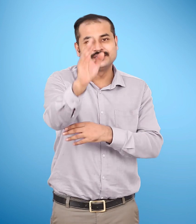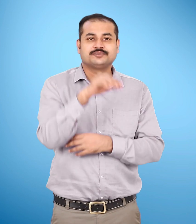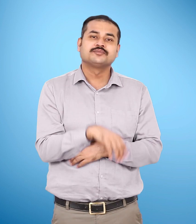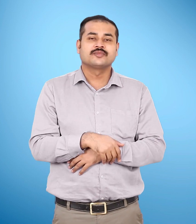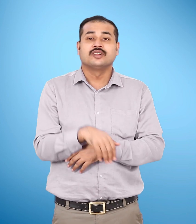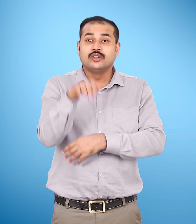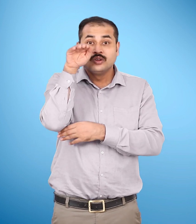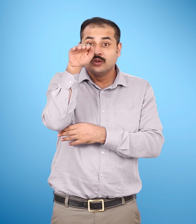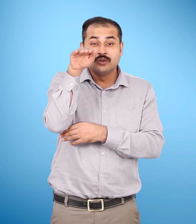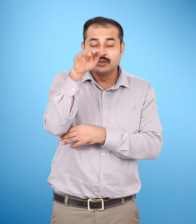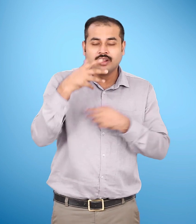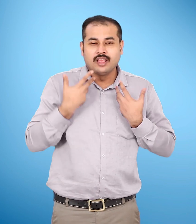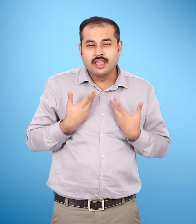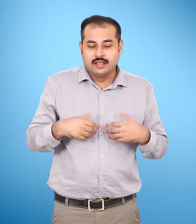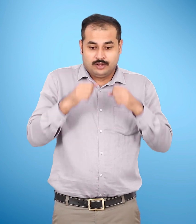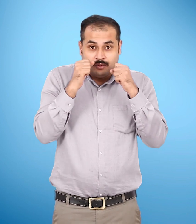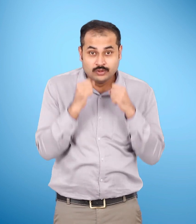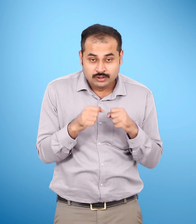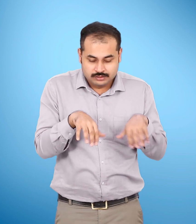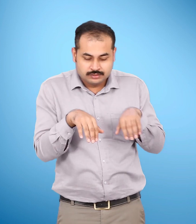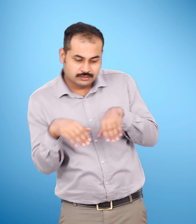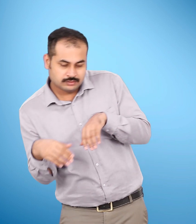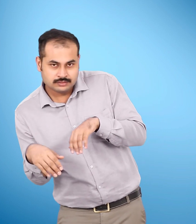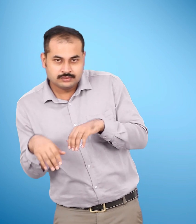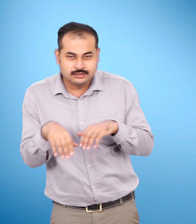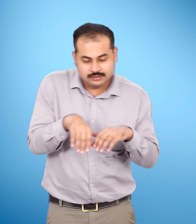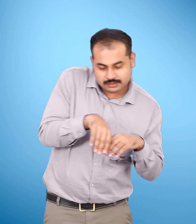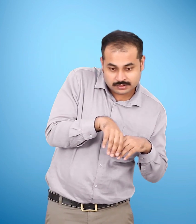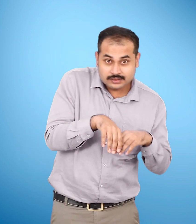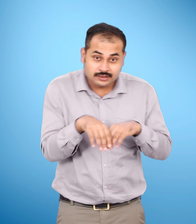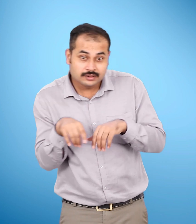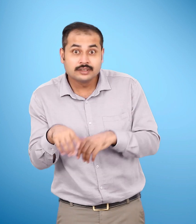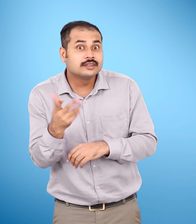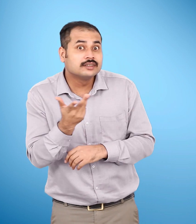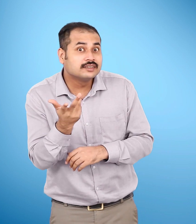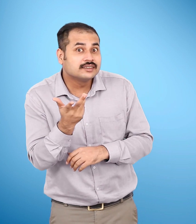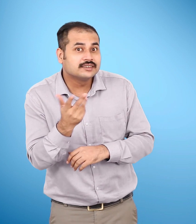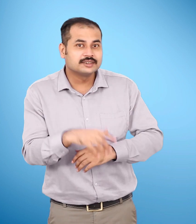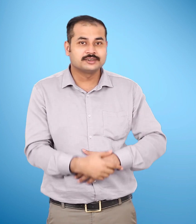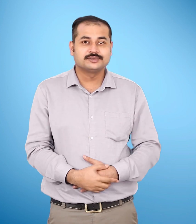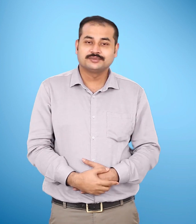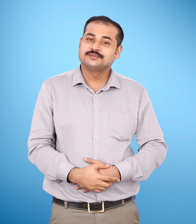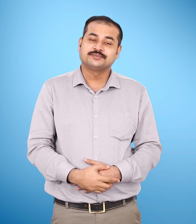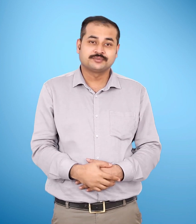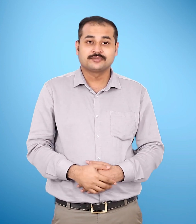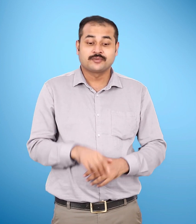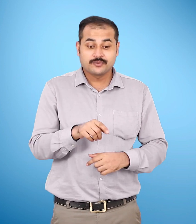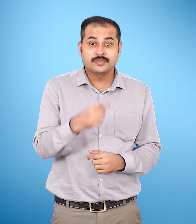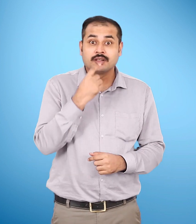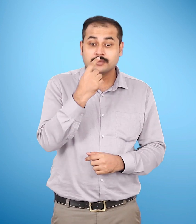जब ठक कर बैठेगा उठ किस करवट बैठेगा उठ बता